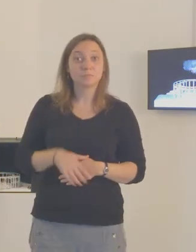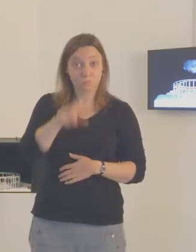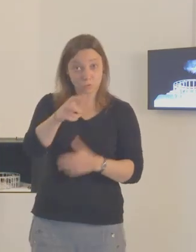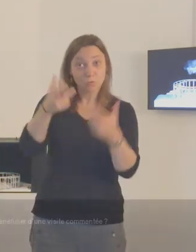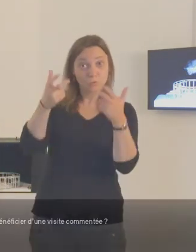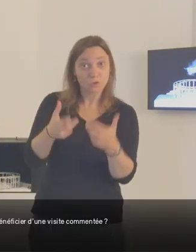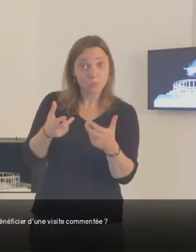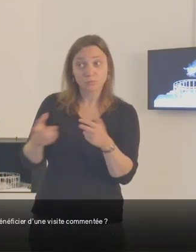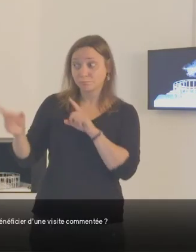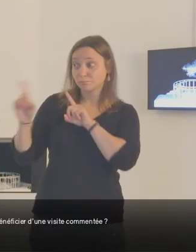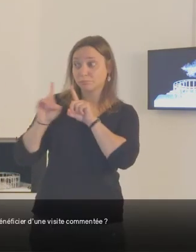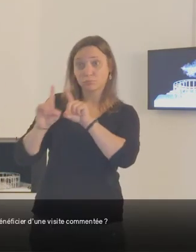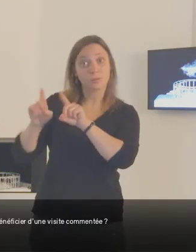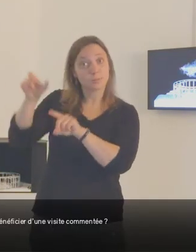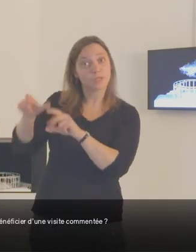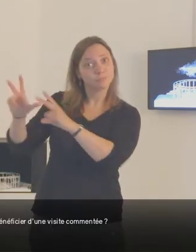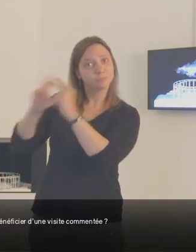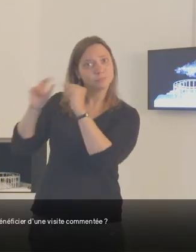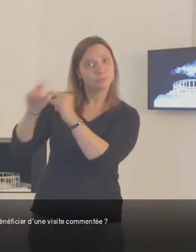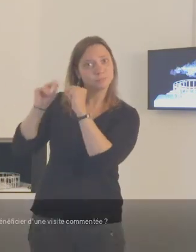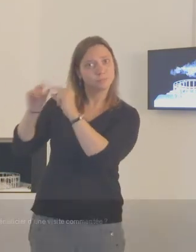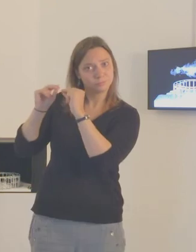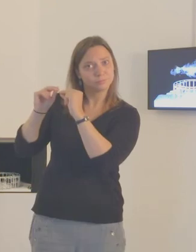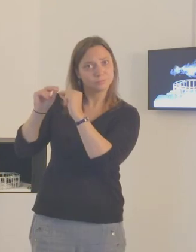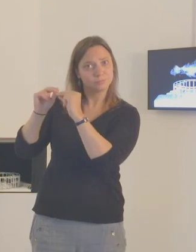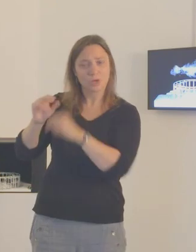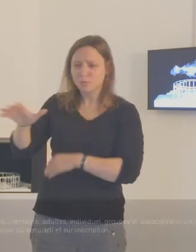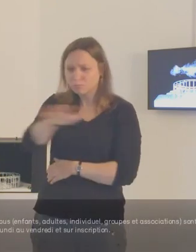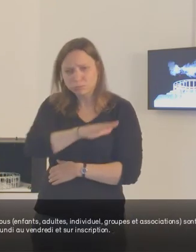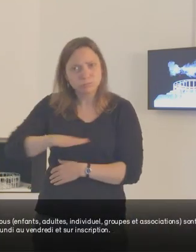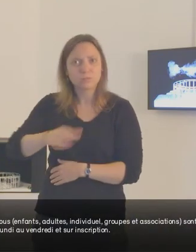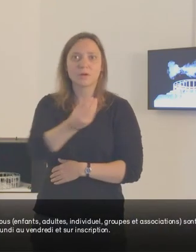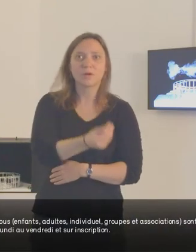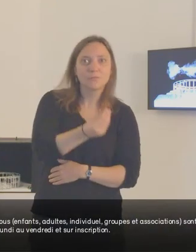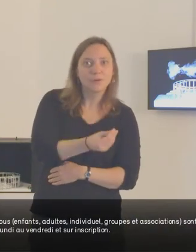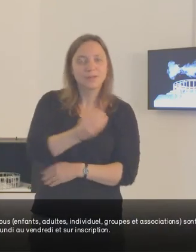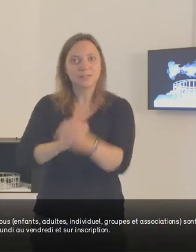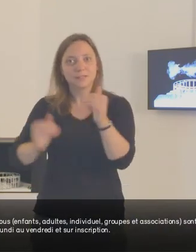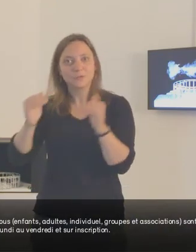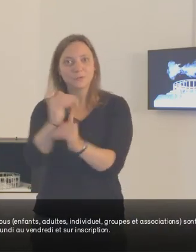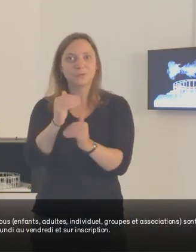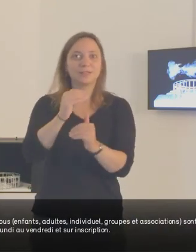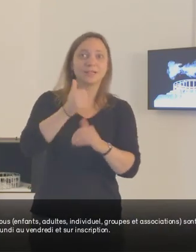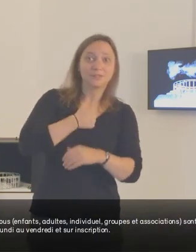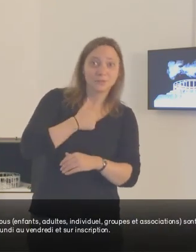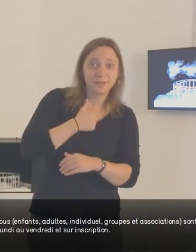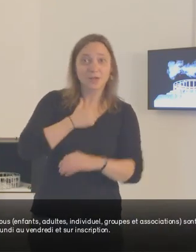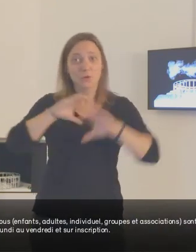Vous souhaitez bénéficier d'une visite commentée ? Ces visites pour tous, enfants, adultes, individuels,